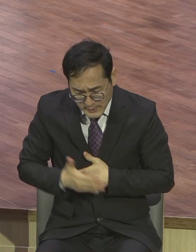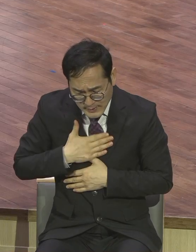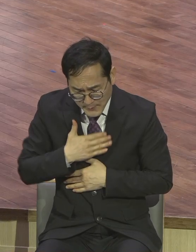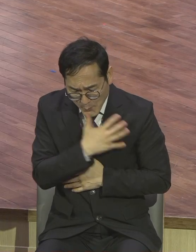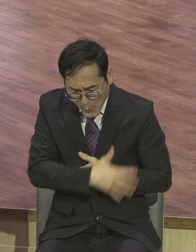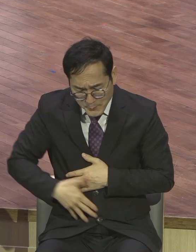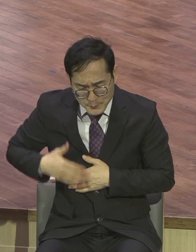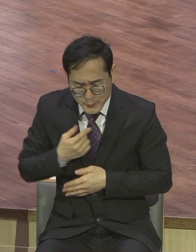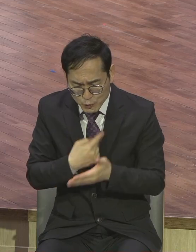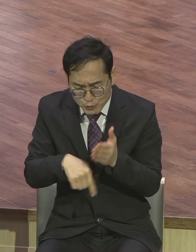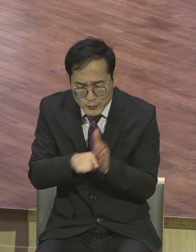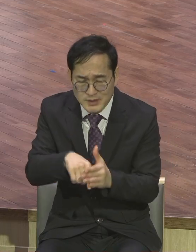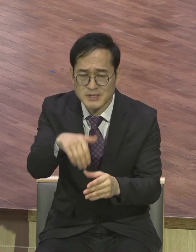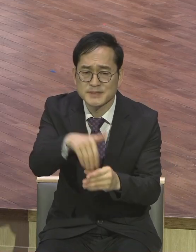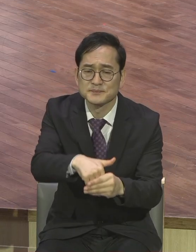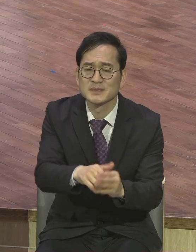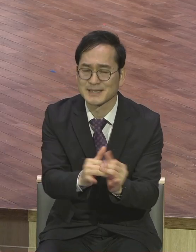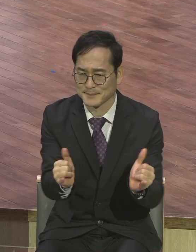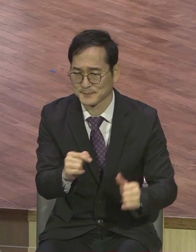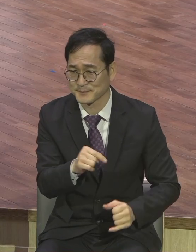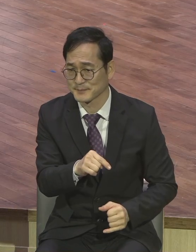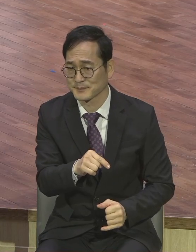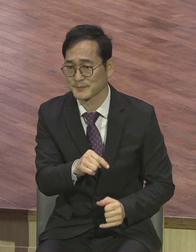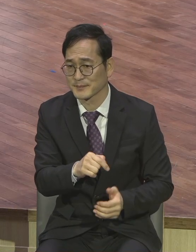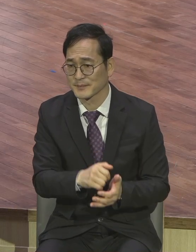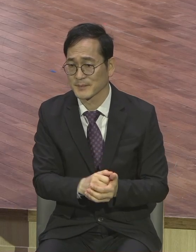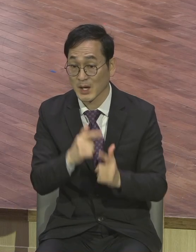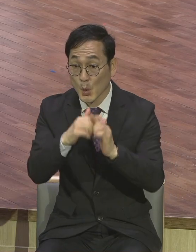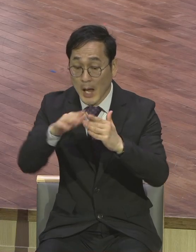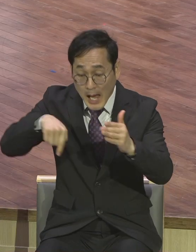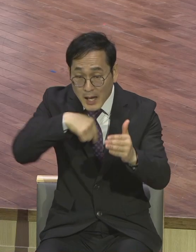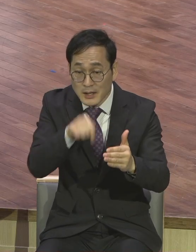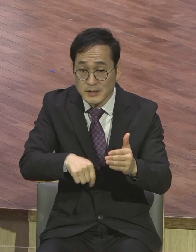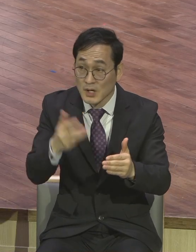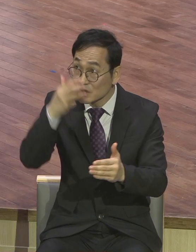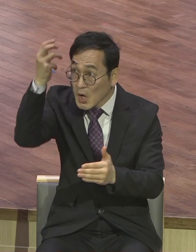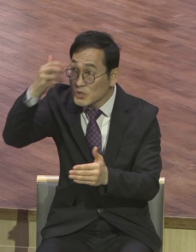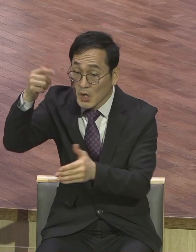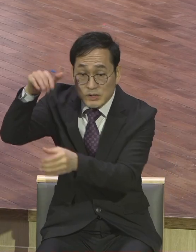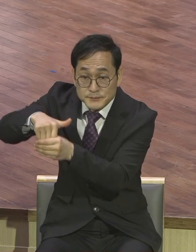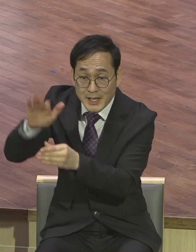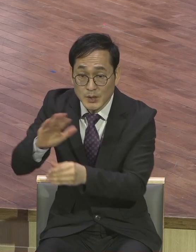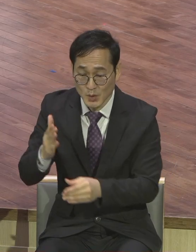교회 안에 있다기서 그 성령을 왜 심는 거 아니 자기를 왜 심는 거예요 자기